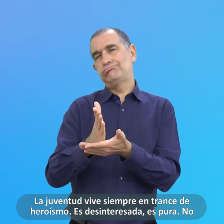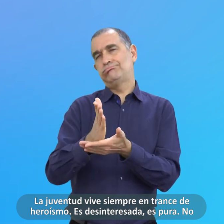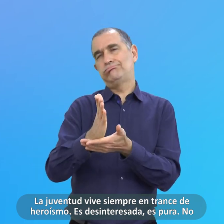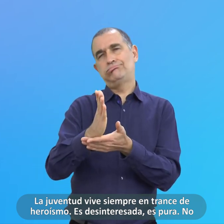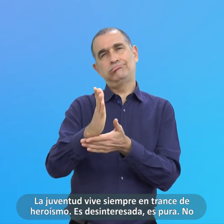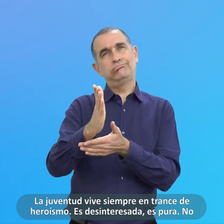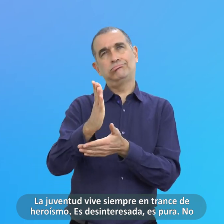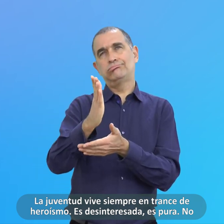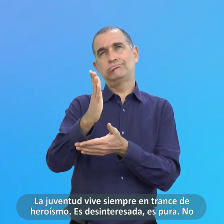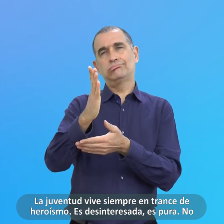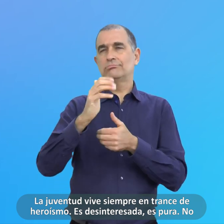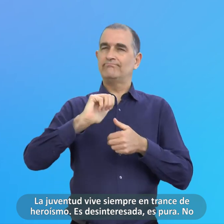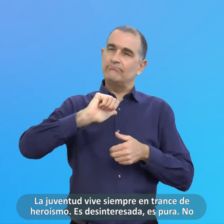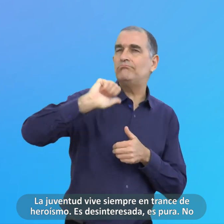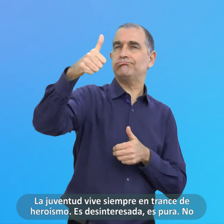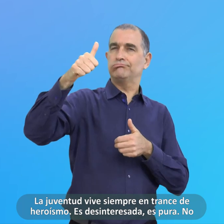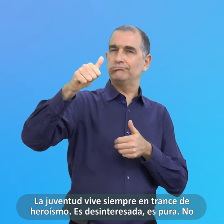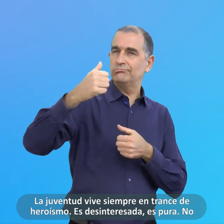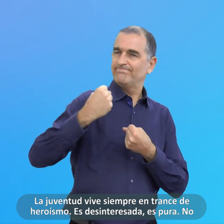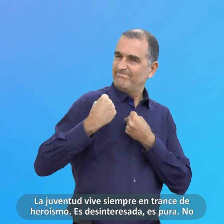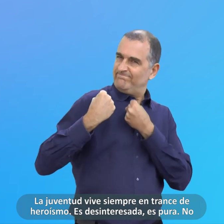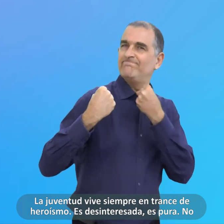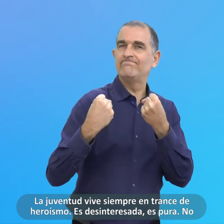Desinteresada Es Pura